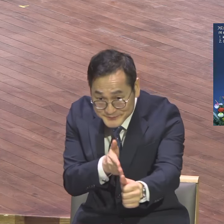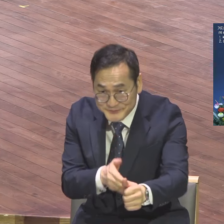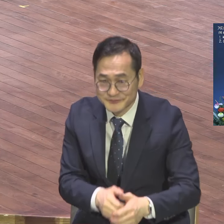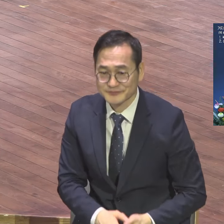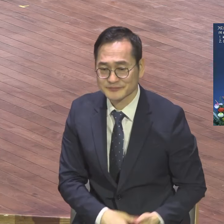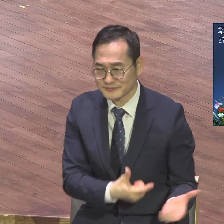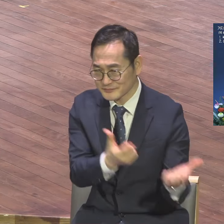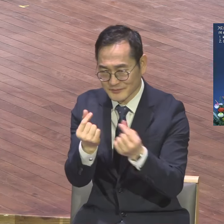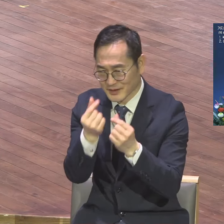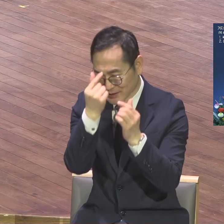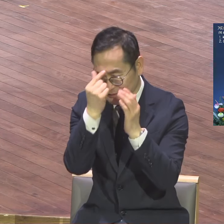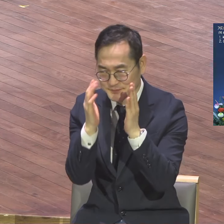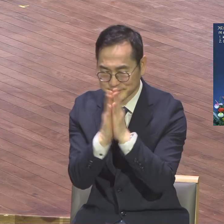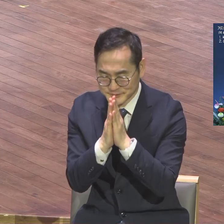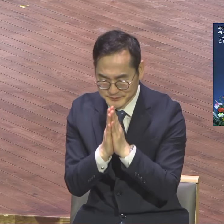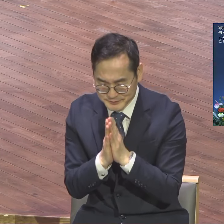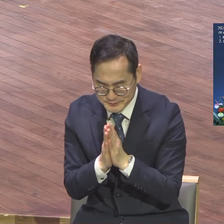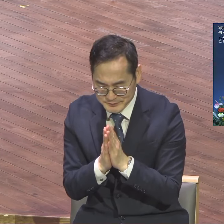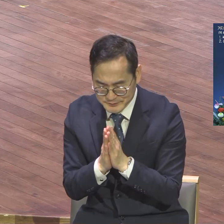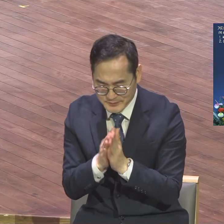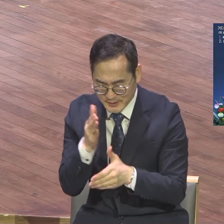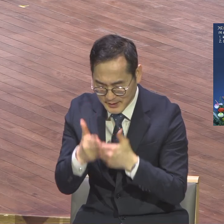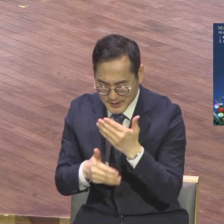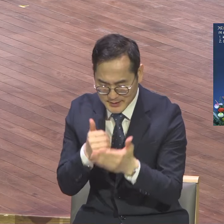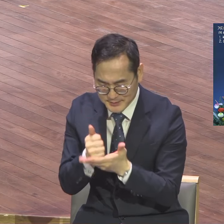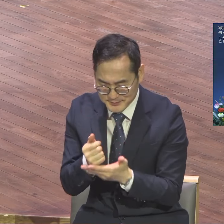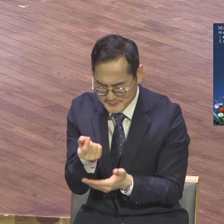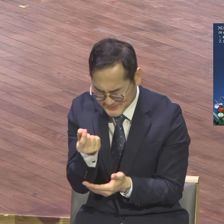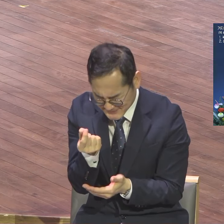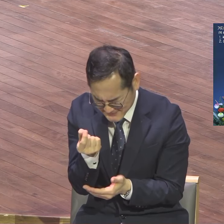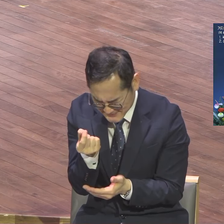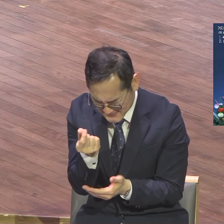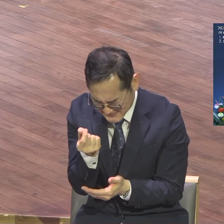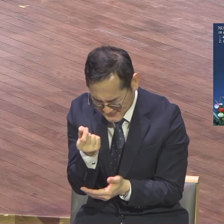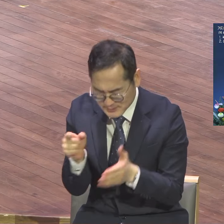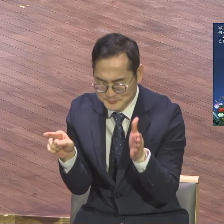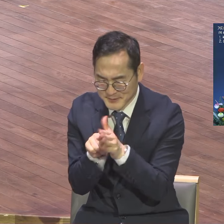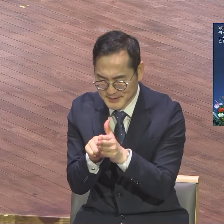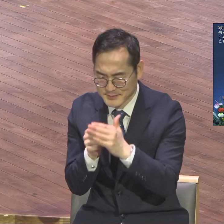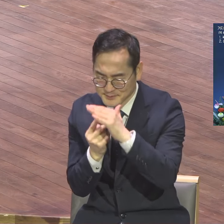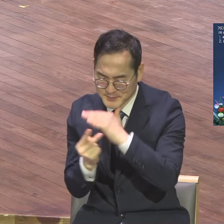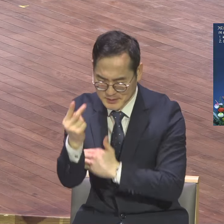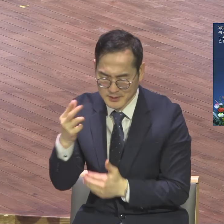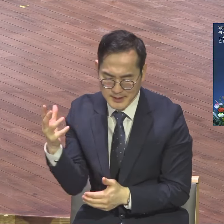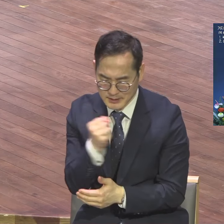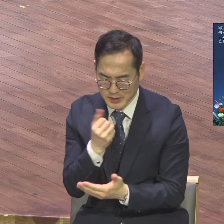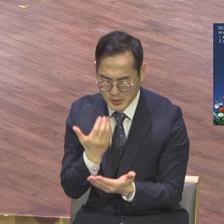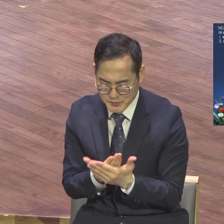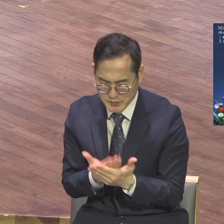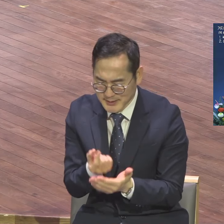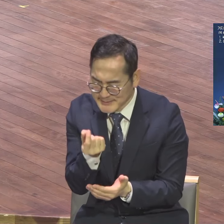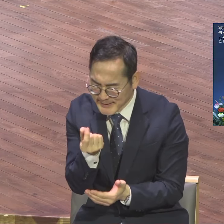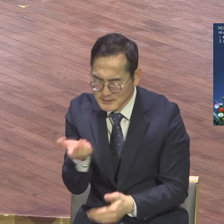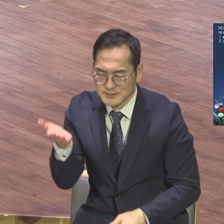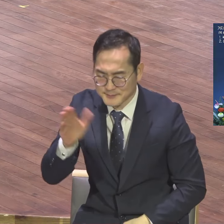모든 승로들 개다식 비전의 믿음을 가져가야 주시옵사 개다식같이 적은 나지만은 하나님께서